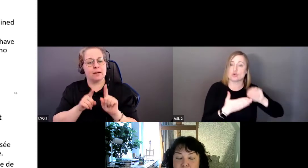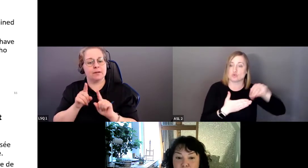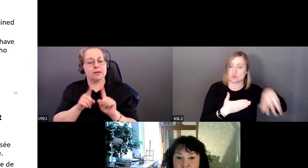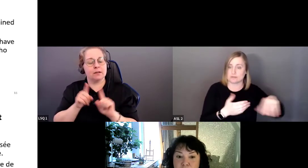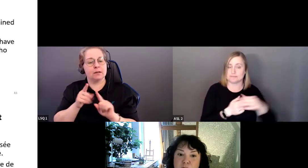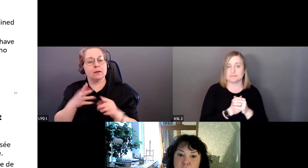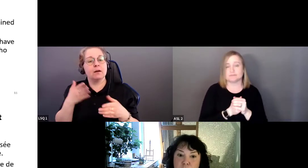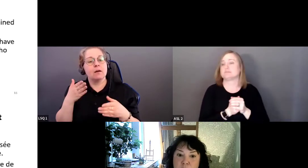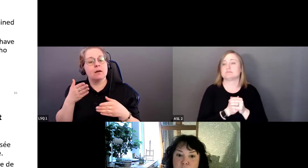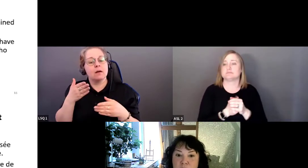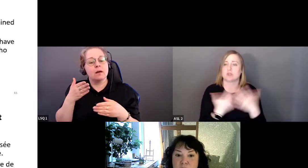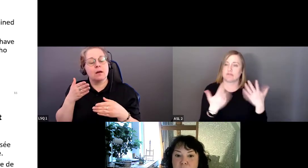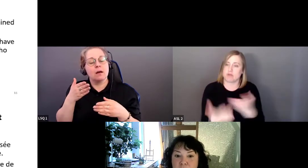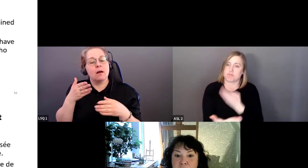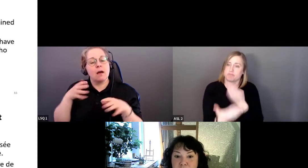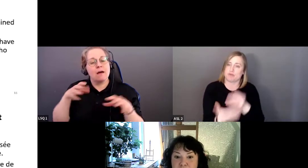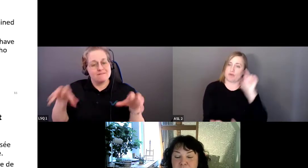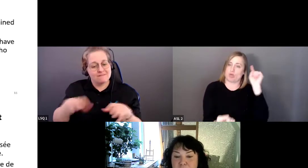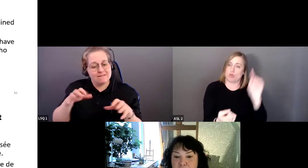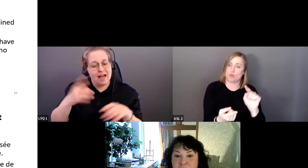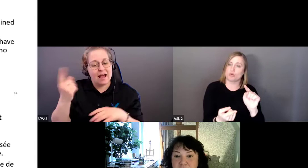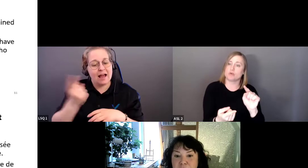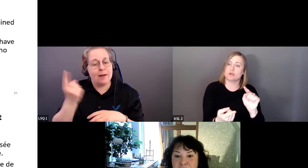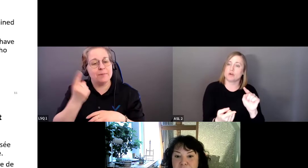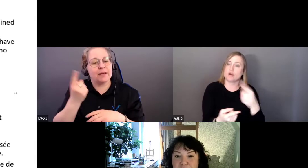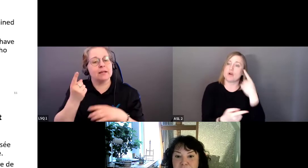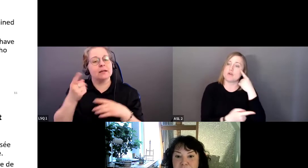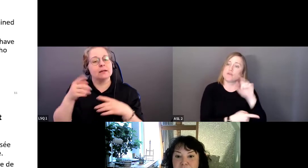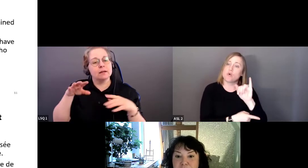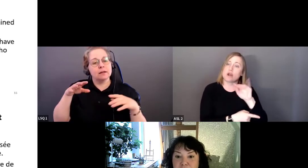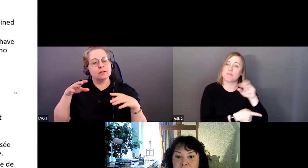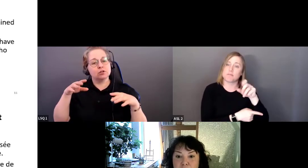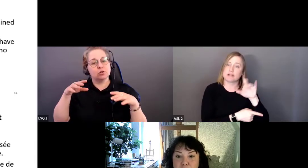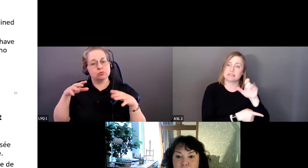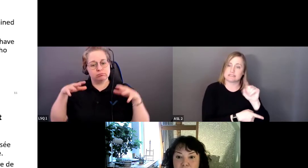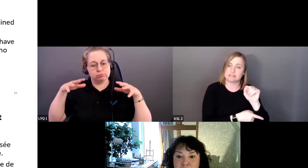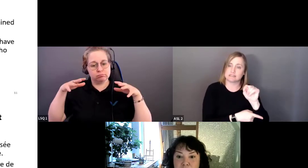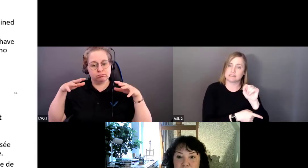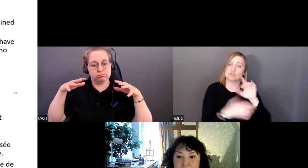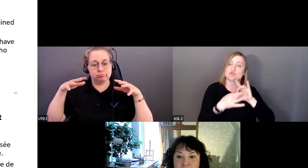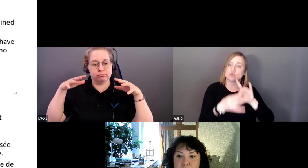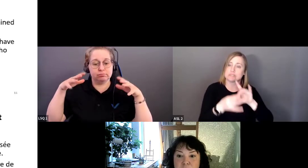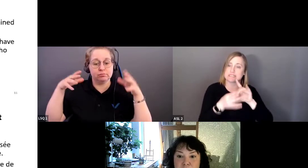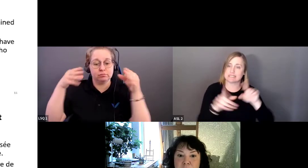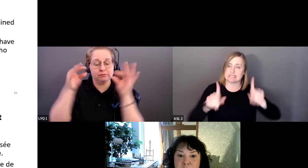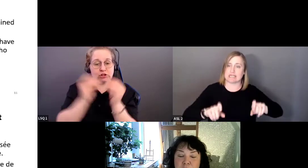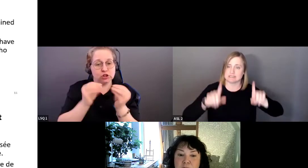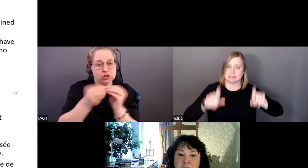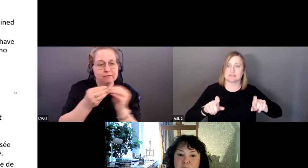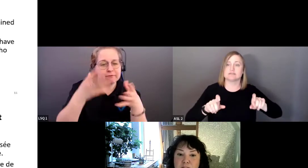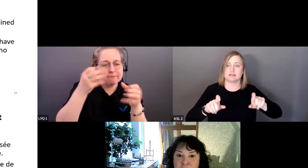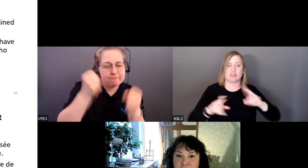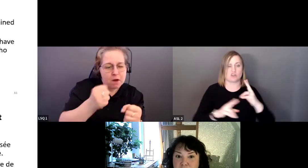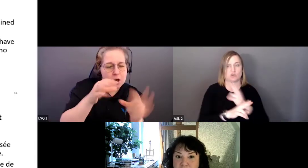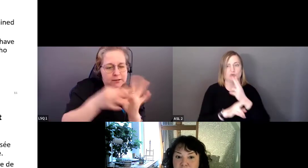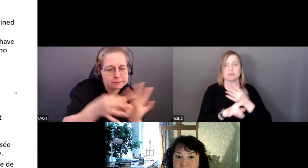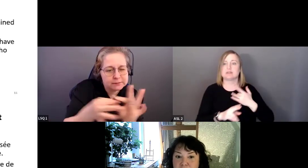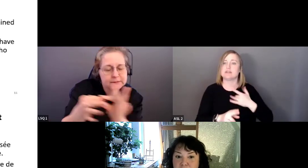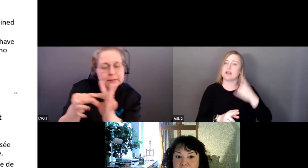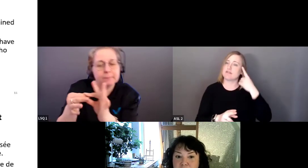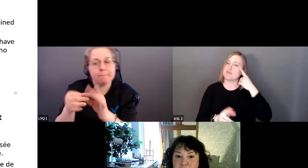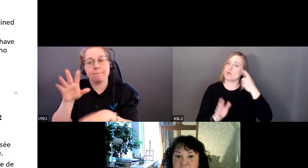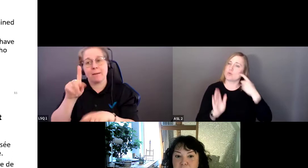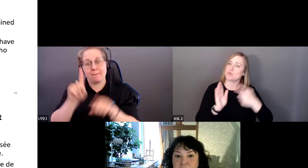des étudiants et des travailleurs de la santé et les formations sur les préjugés inconscients ont parfois